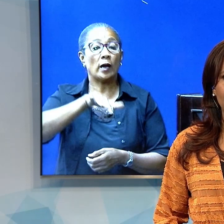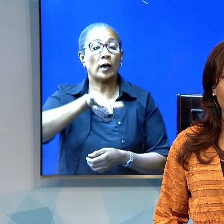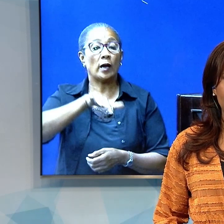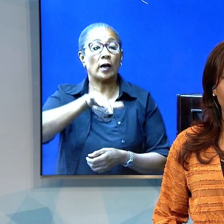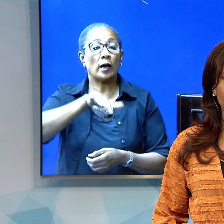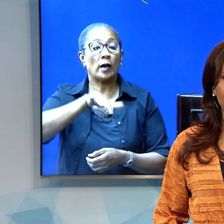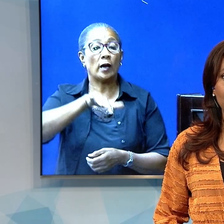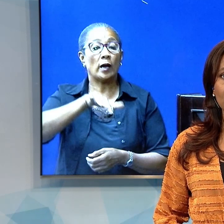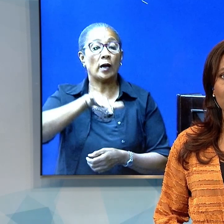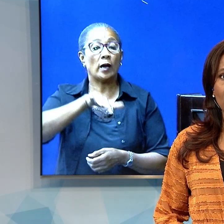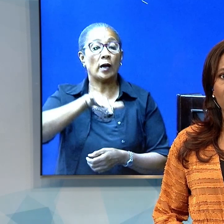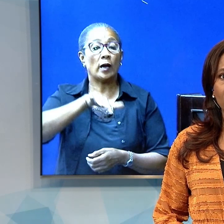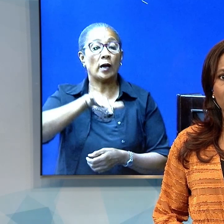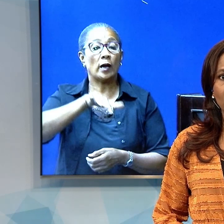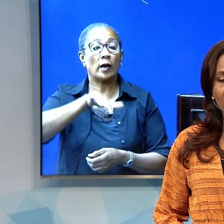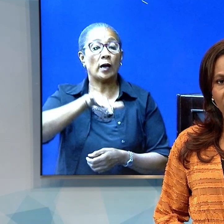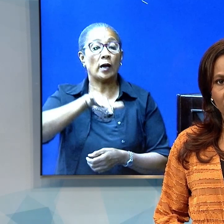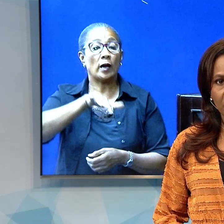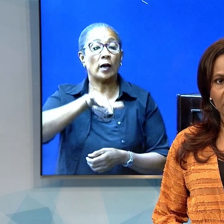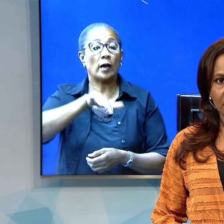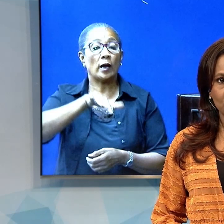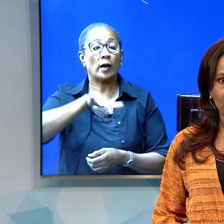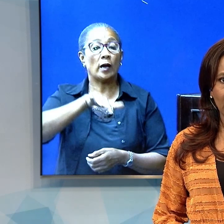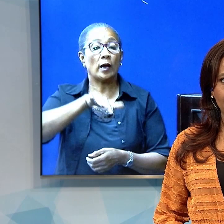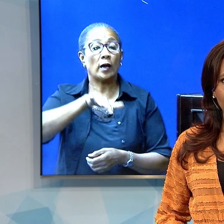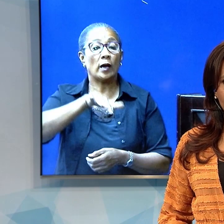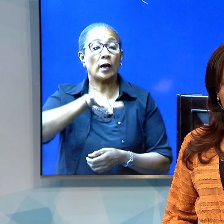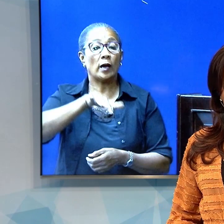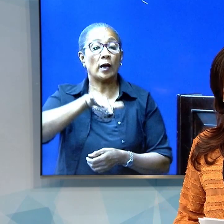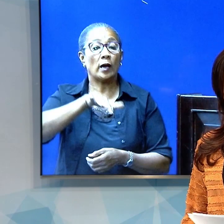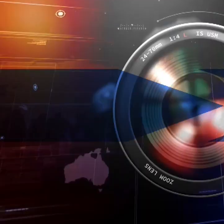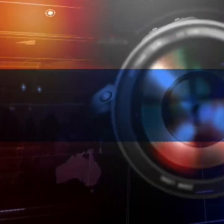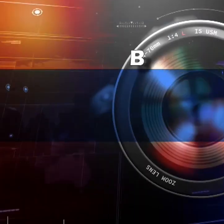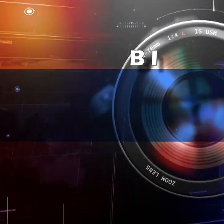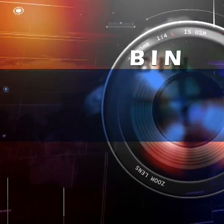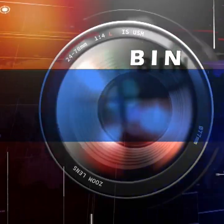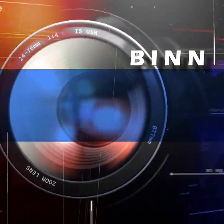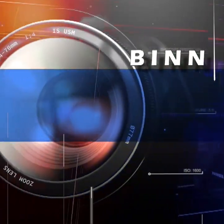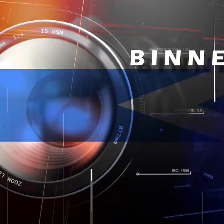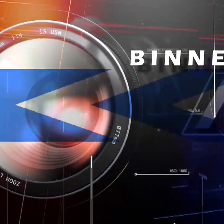het COVID-19 virus wordt op 5 april in Suriname verwacht.